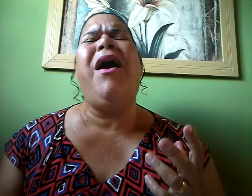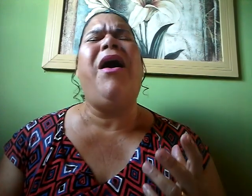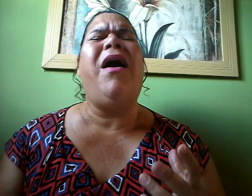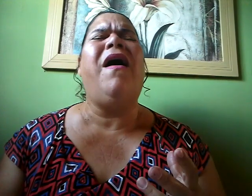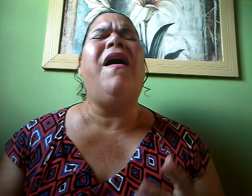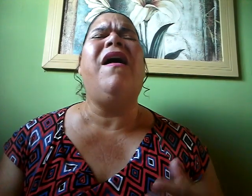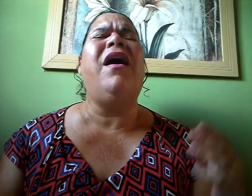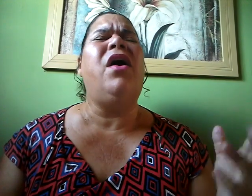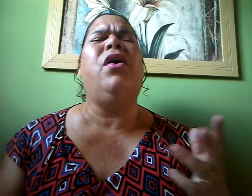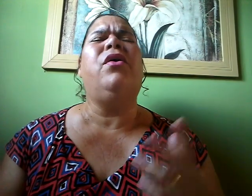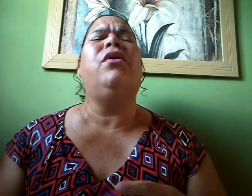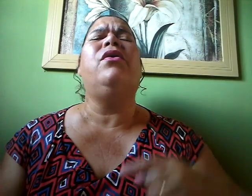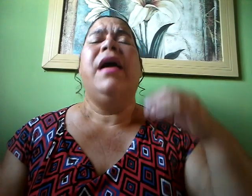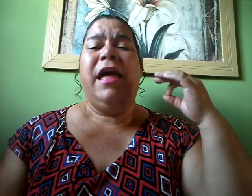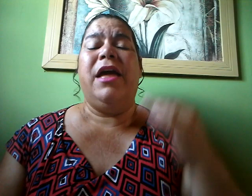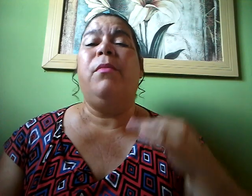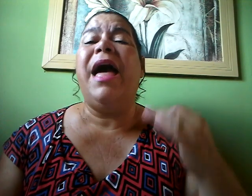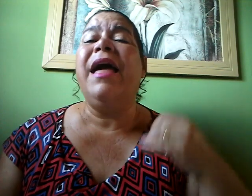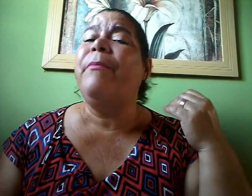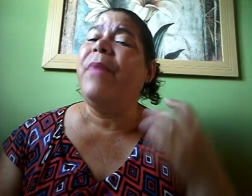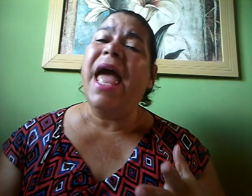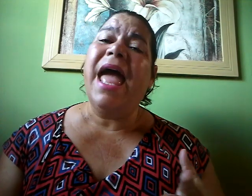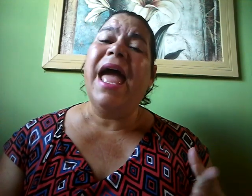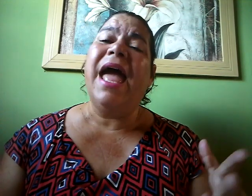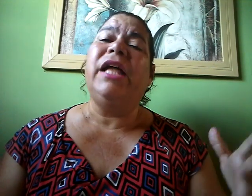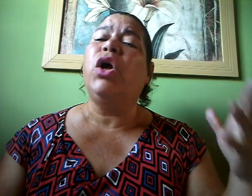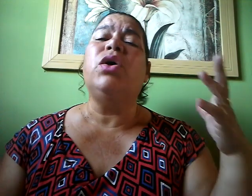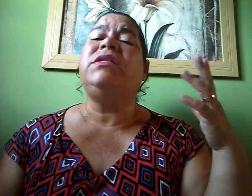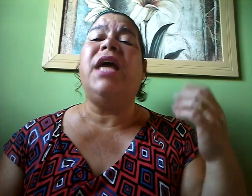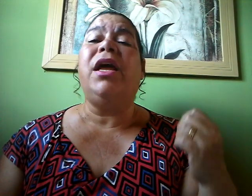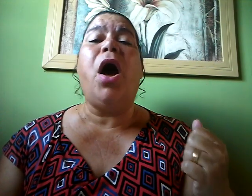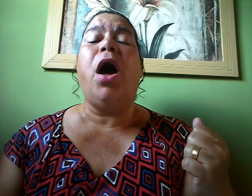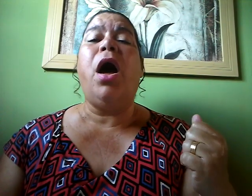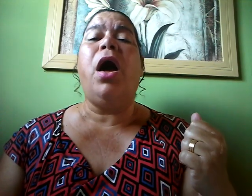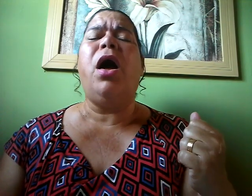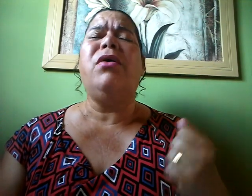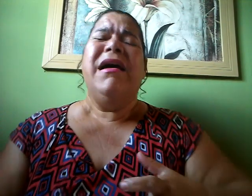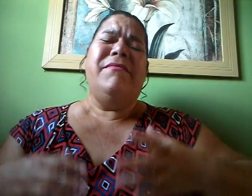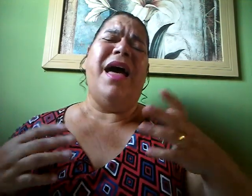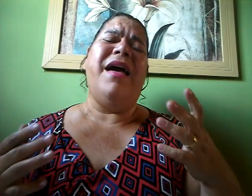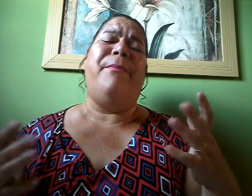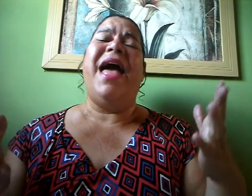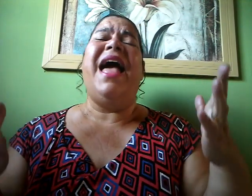Eu me arrependo Eu me Me arrependo